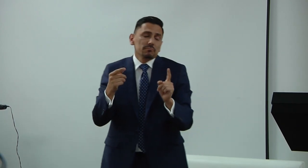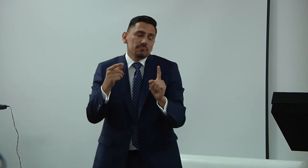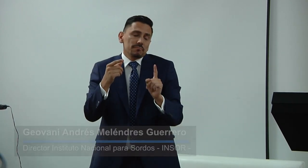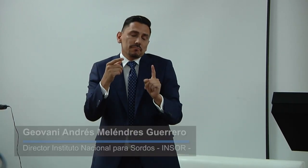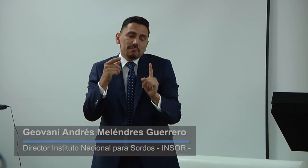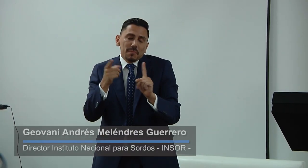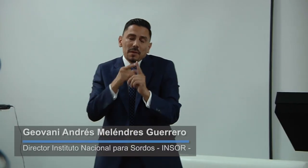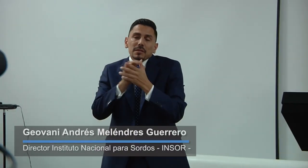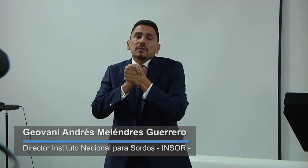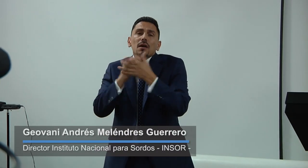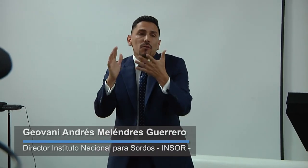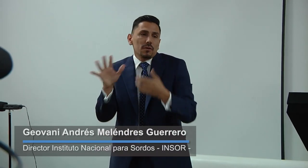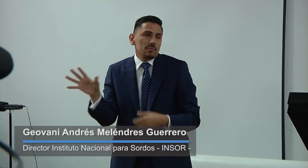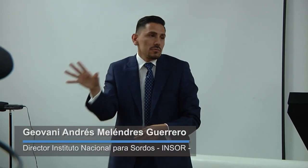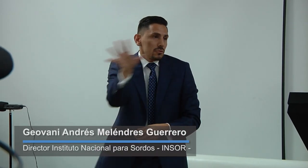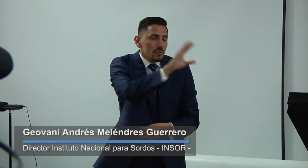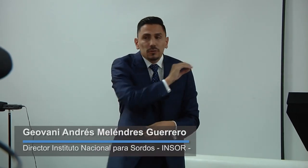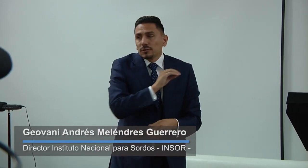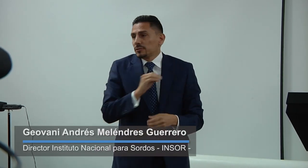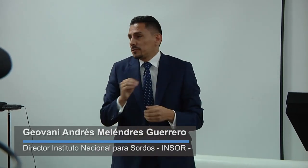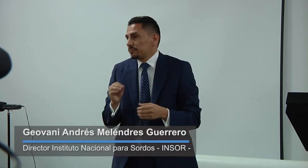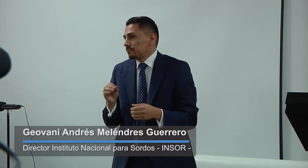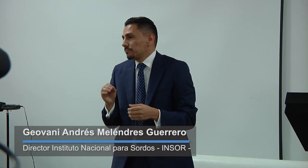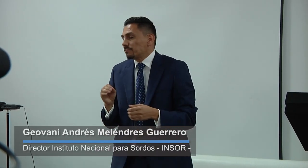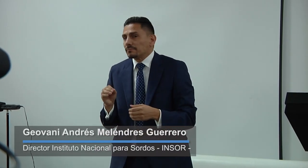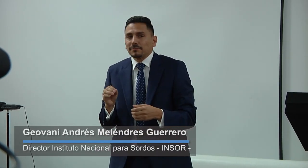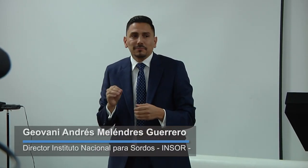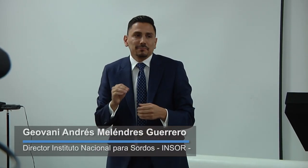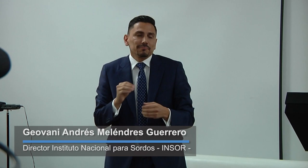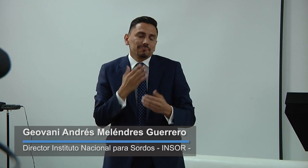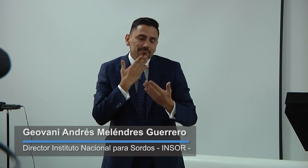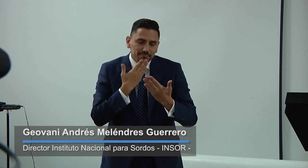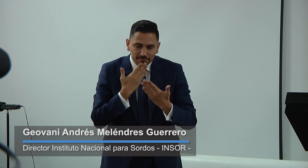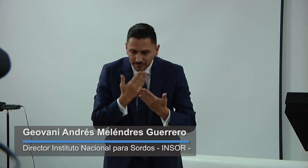Lo primero es darle un saludo a todos